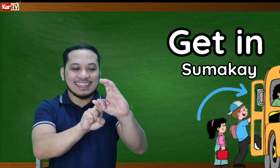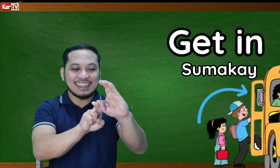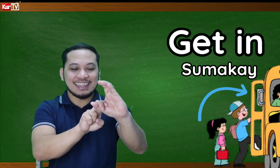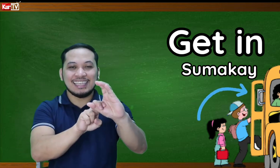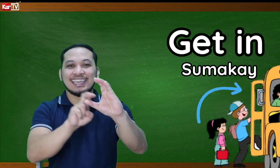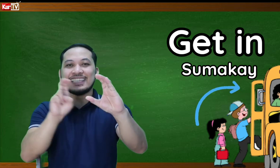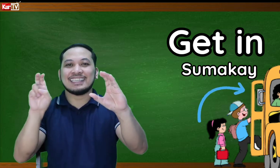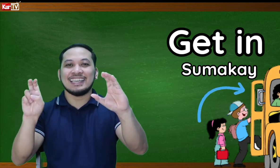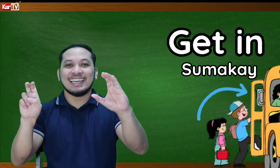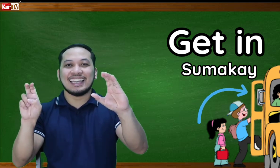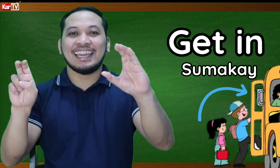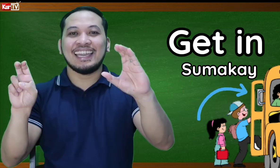Yes.